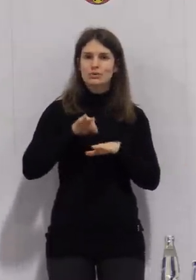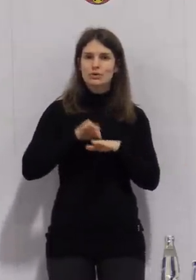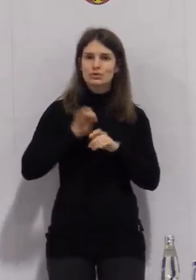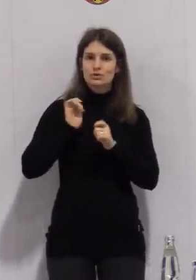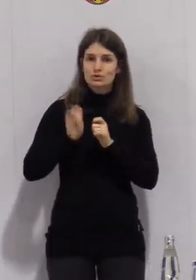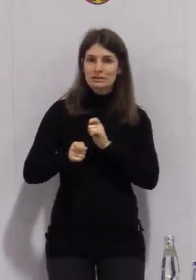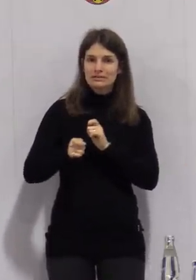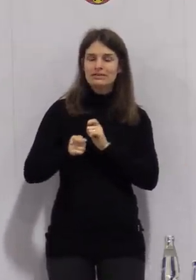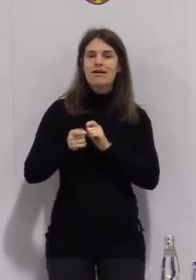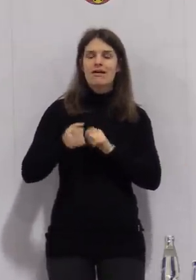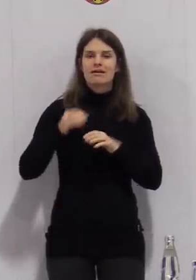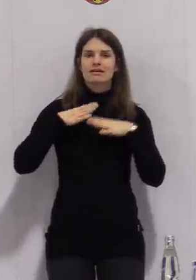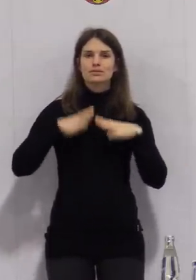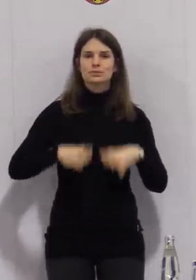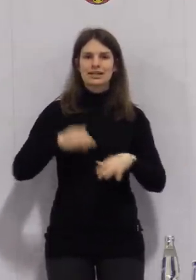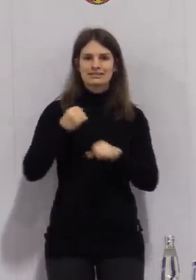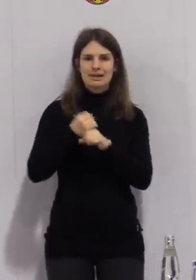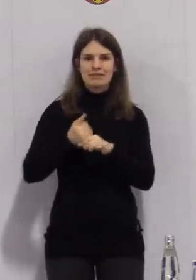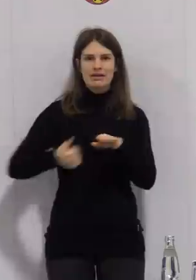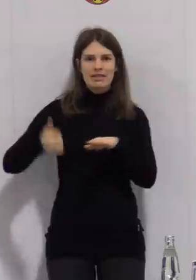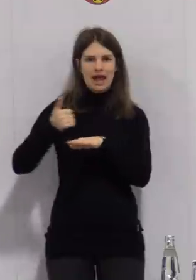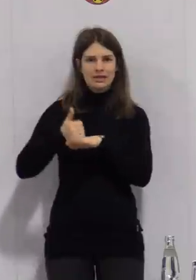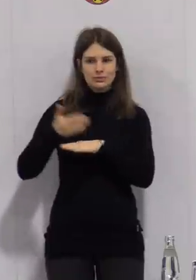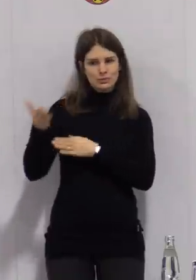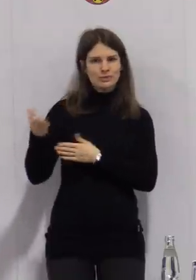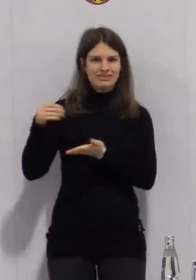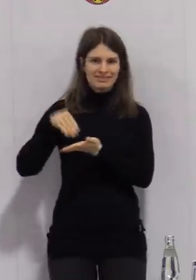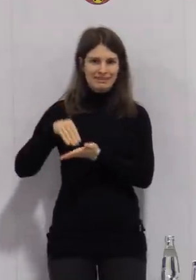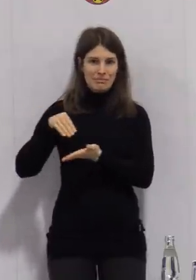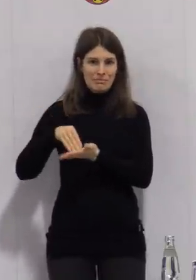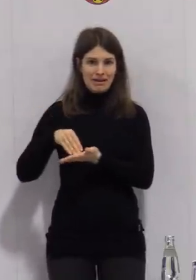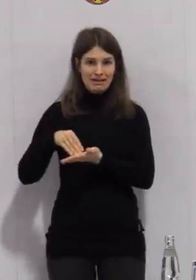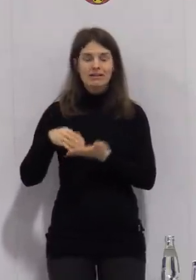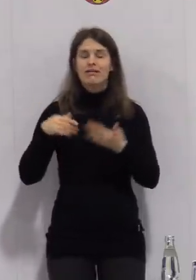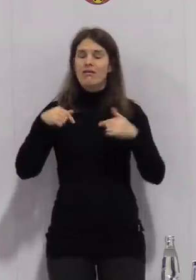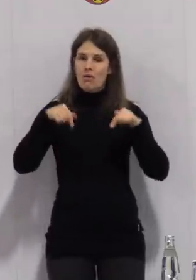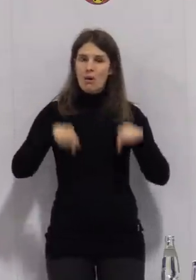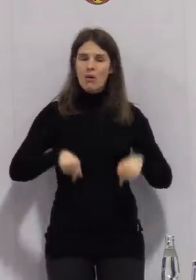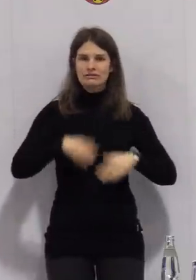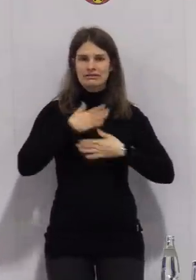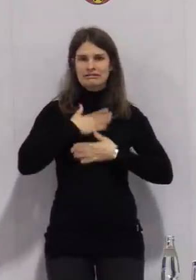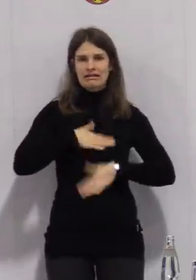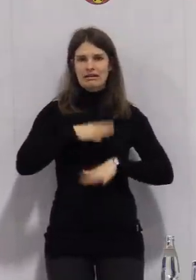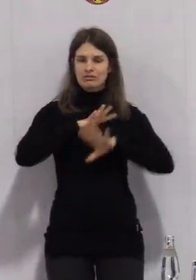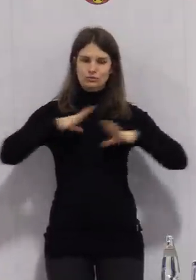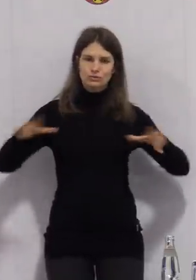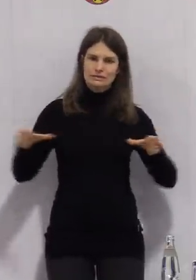möchten Sie über die aktuelle Pandemiesituation im Hohen Landkreis unterrichten.